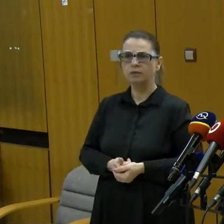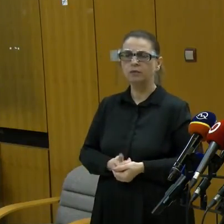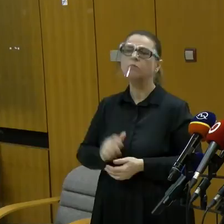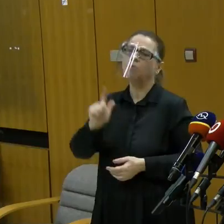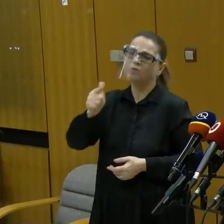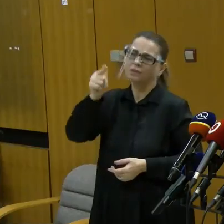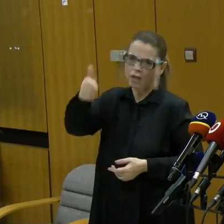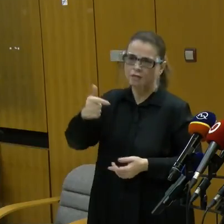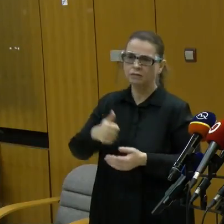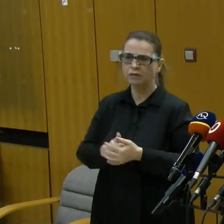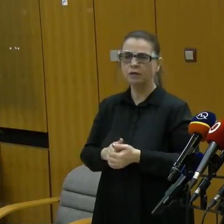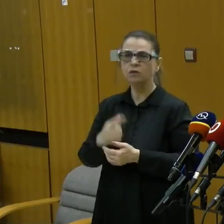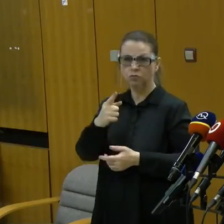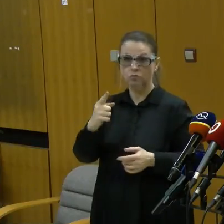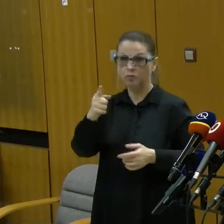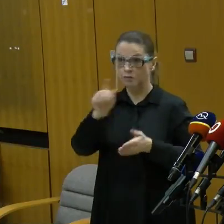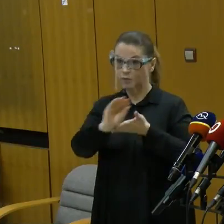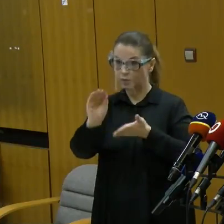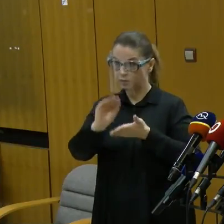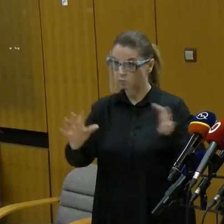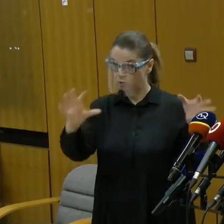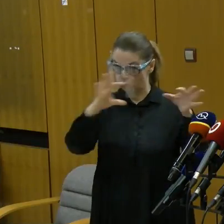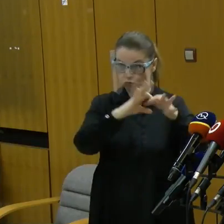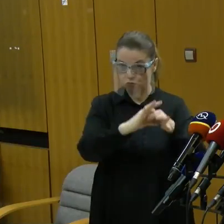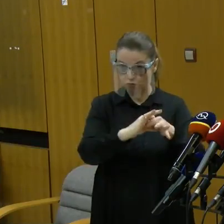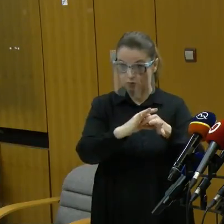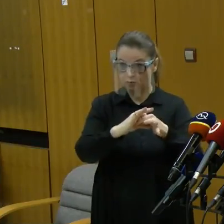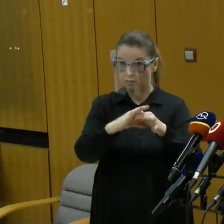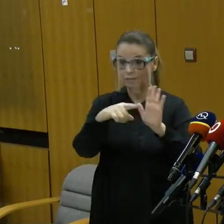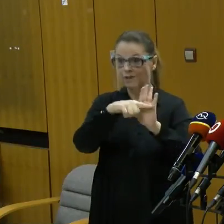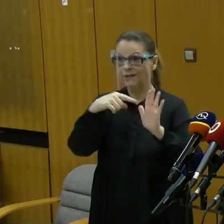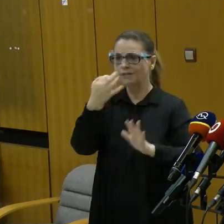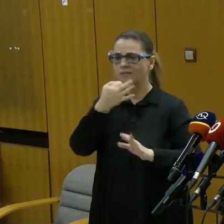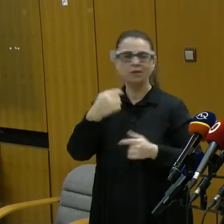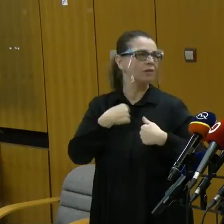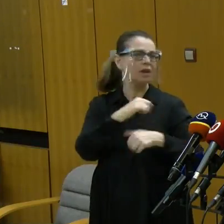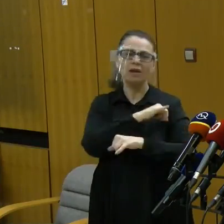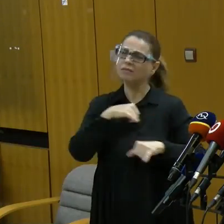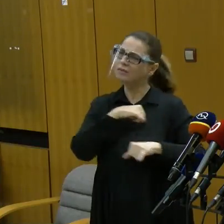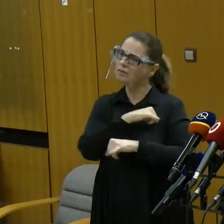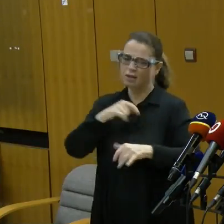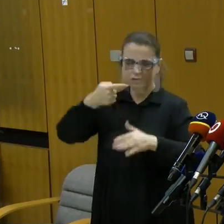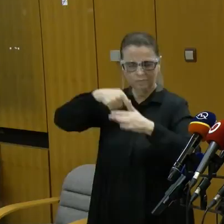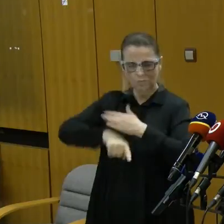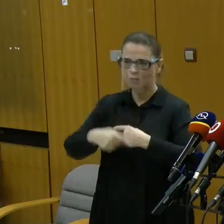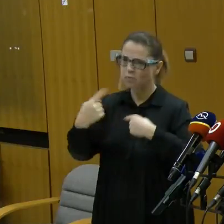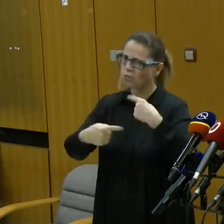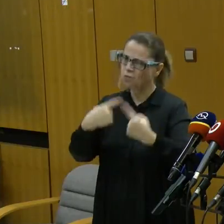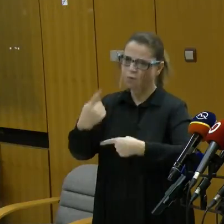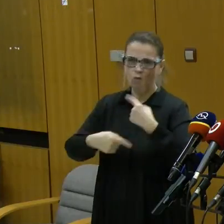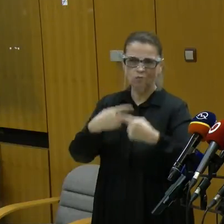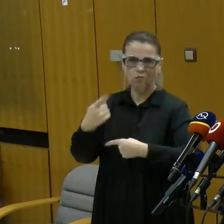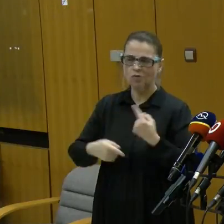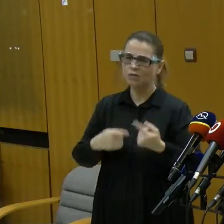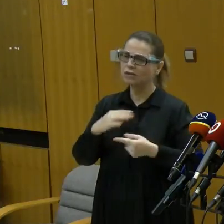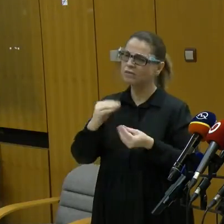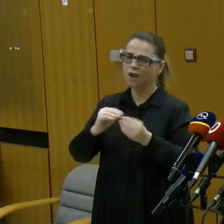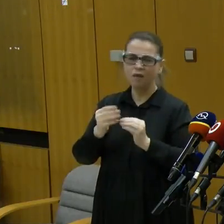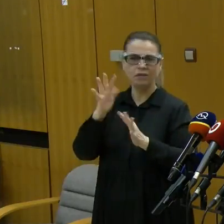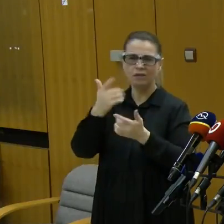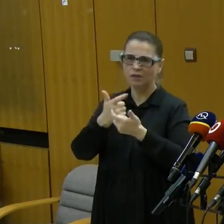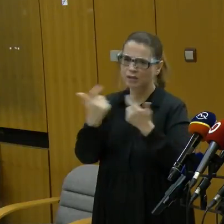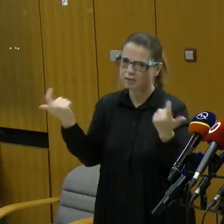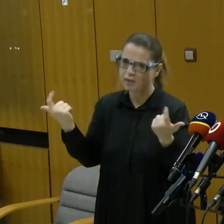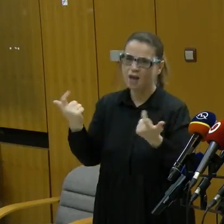by sa tie vyniky, nechcem ďalej to špecifikovať, lebo mnohé veci naozaj vôbec nie sú jasné a potom znova